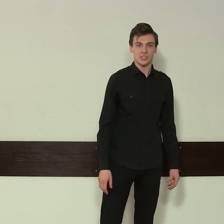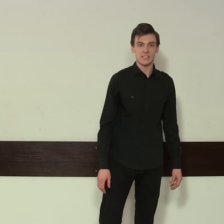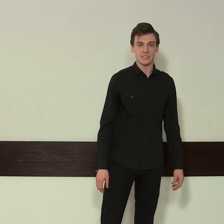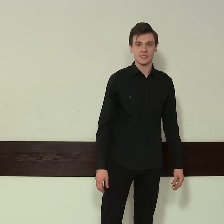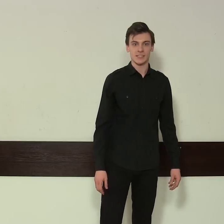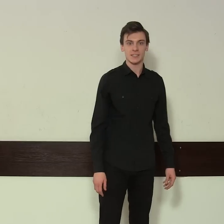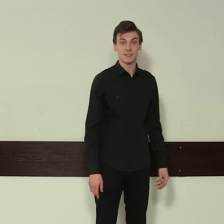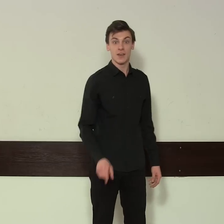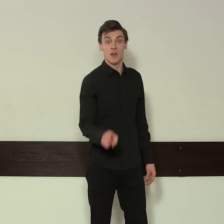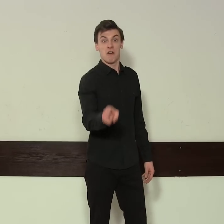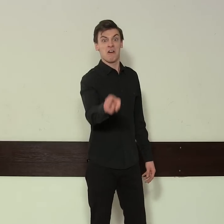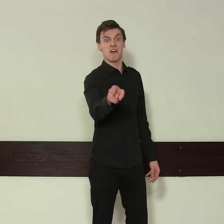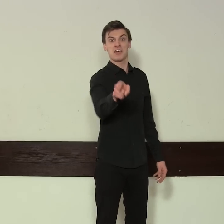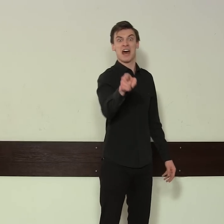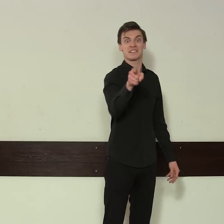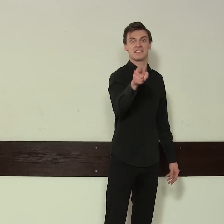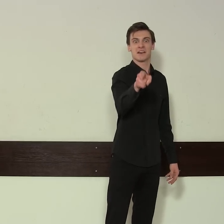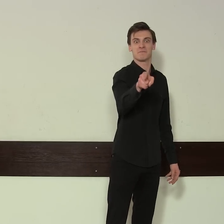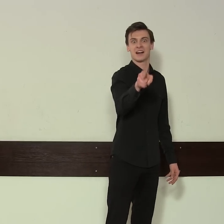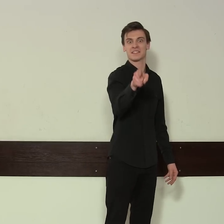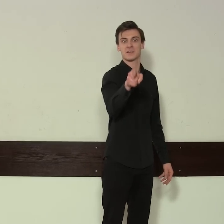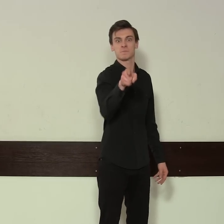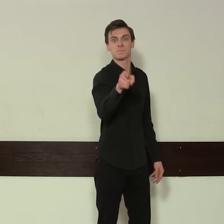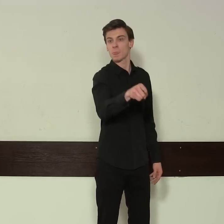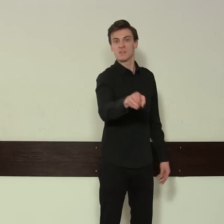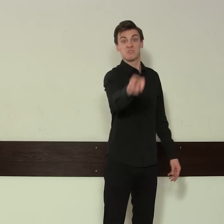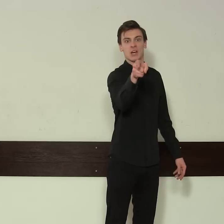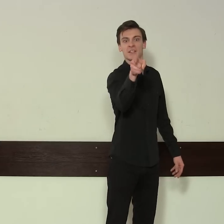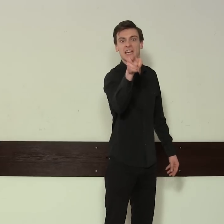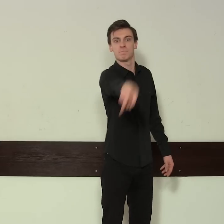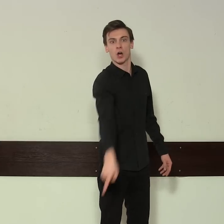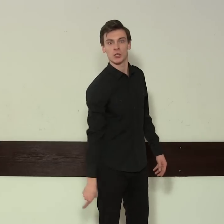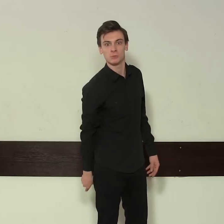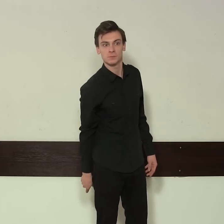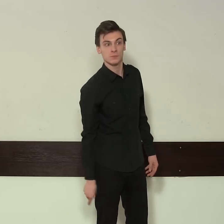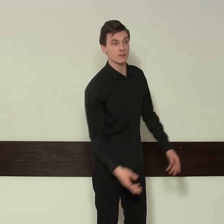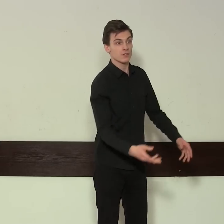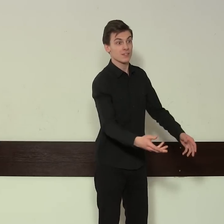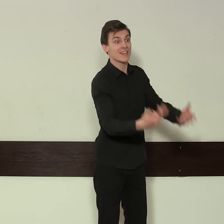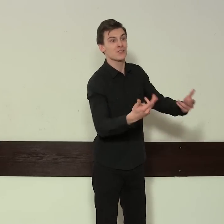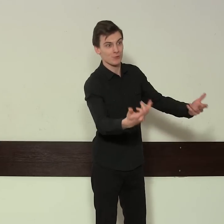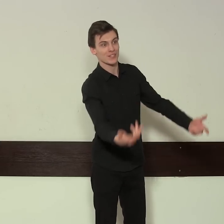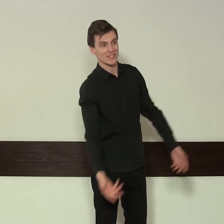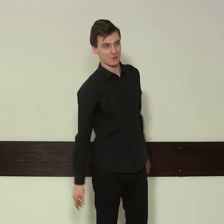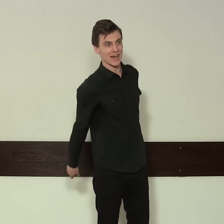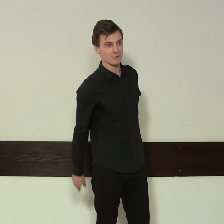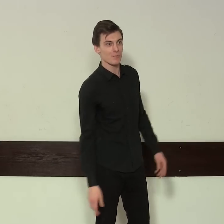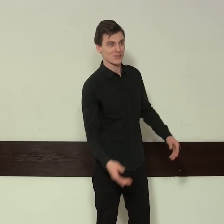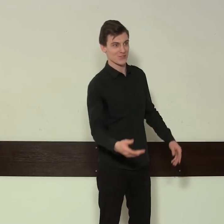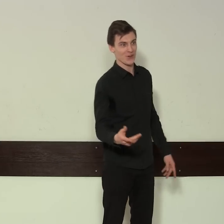Dobrzyńscy! O, ja znam was! Niech łajdaki mokną! I zaśmiał się na całe gardło, patrząc